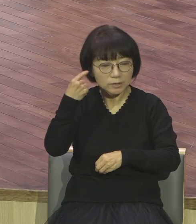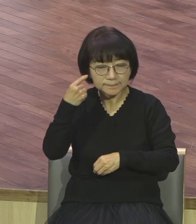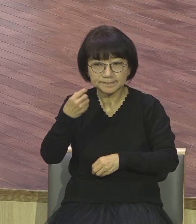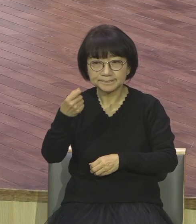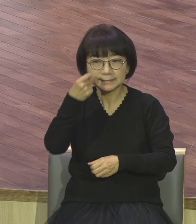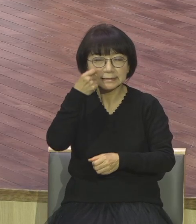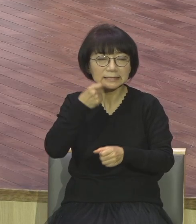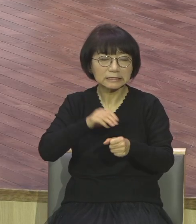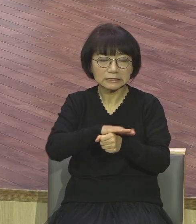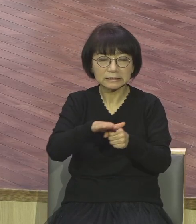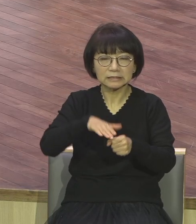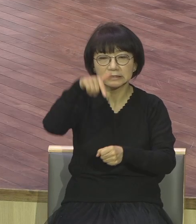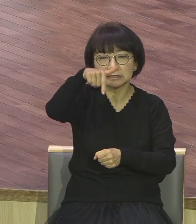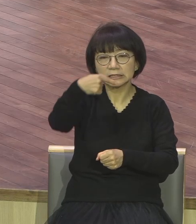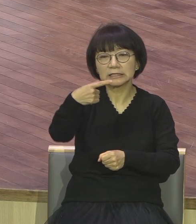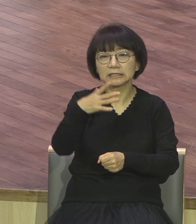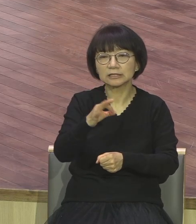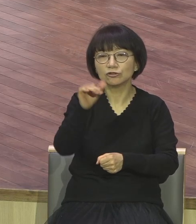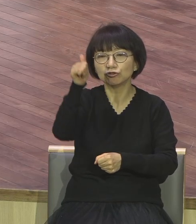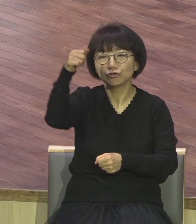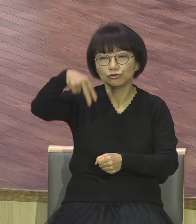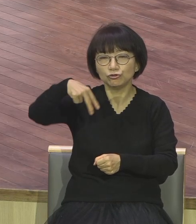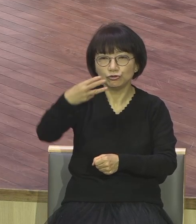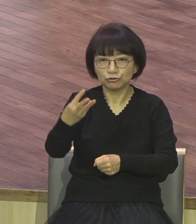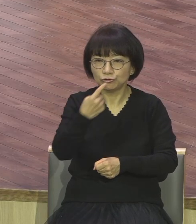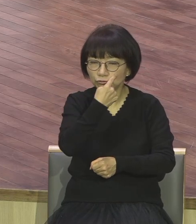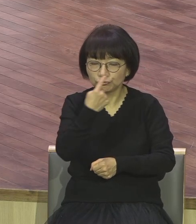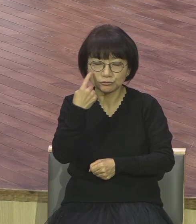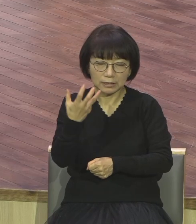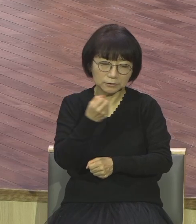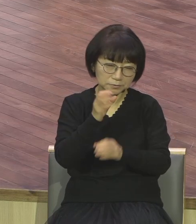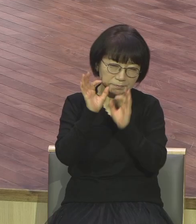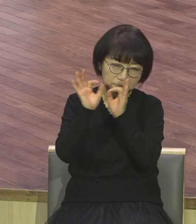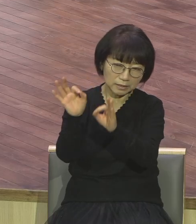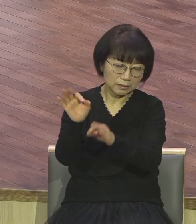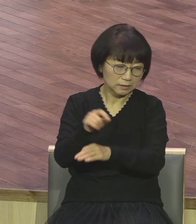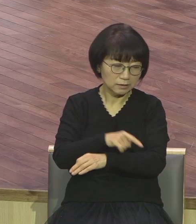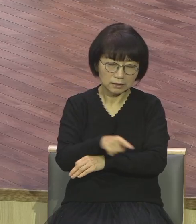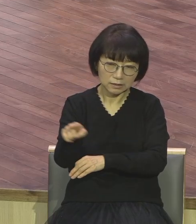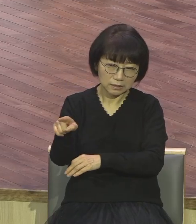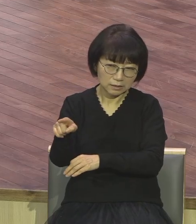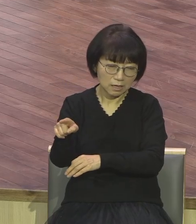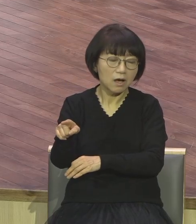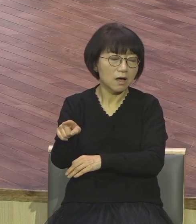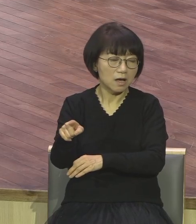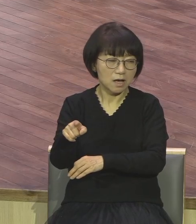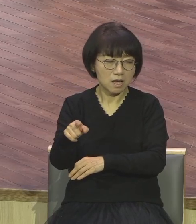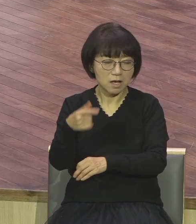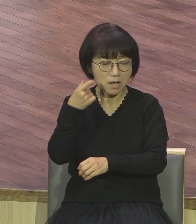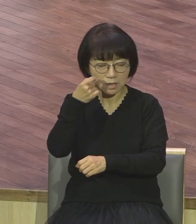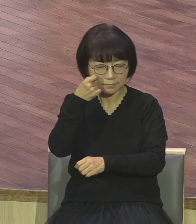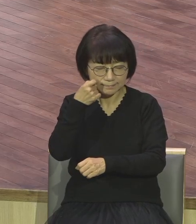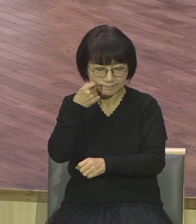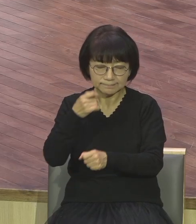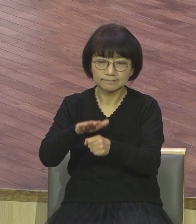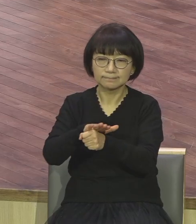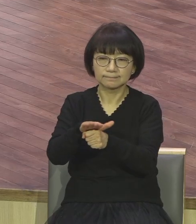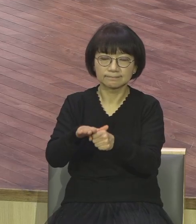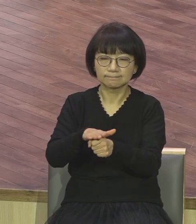불쌍히 여기는 주님의 눈입니다 불쌍히 여기는 영적으로 그 눈을 가져야 돼요